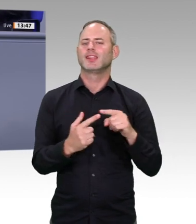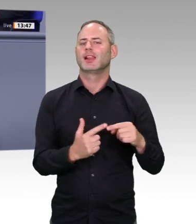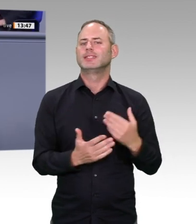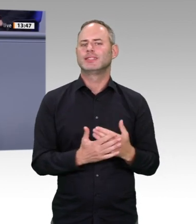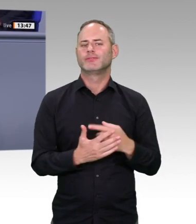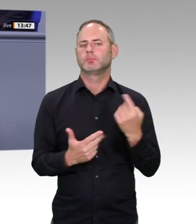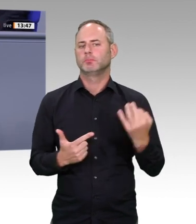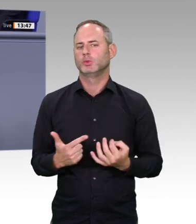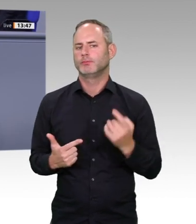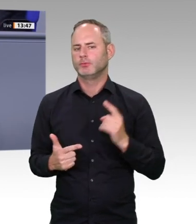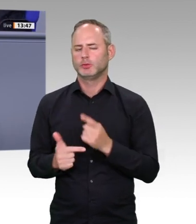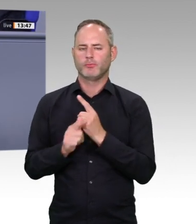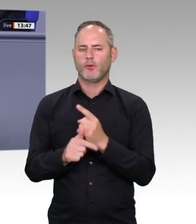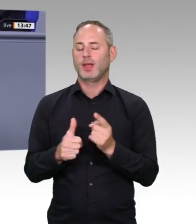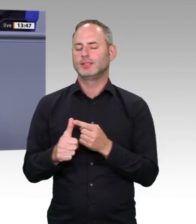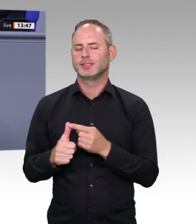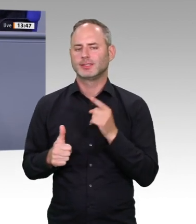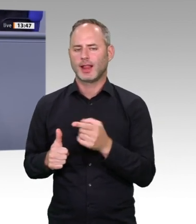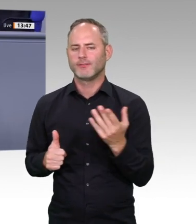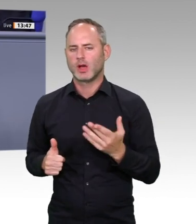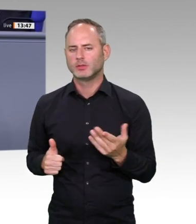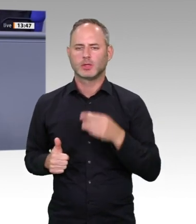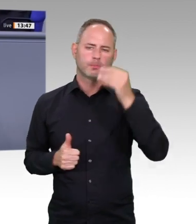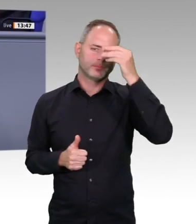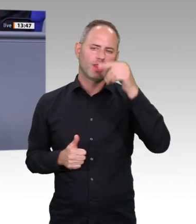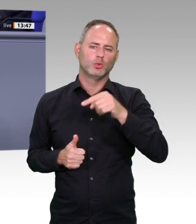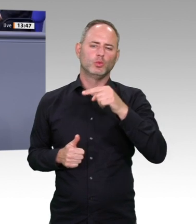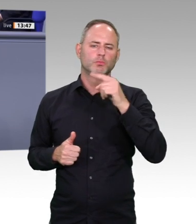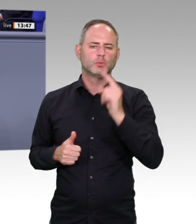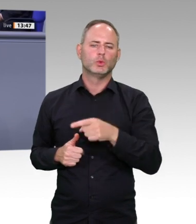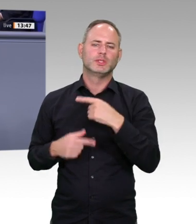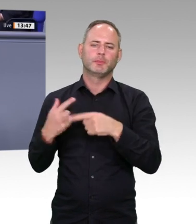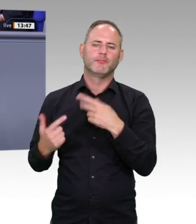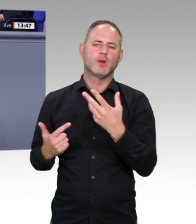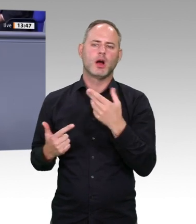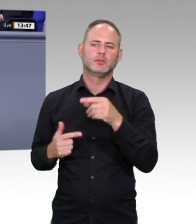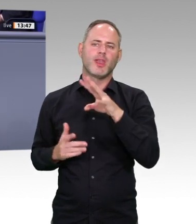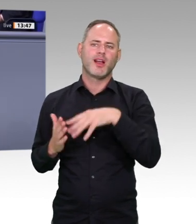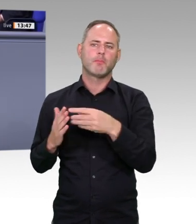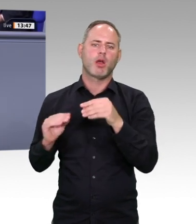werden könnte. Sie sollen befähigt werden, kreative Lösungen zu finden oder kurzum